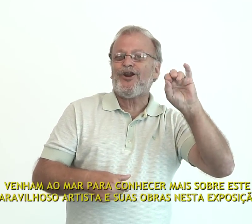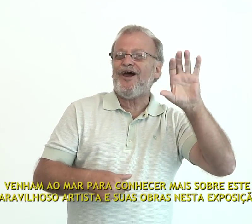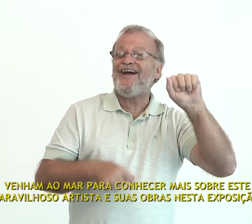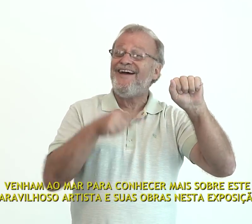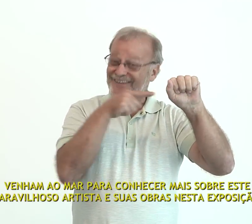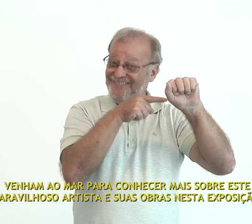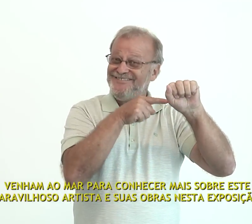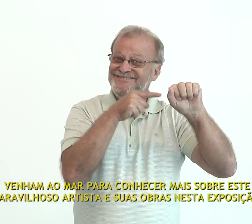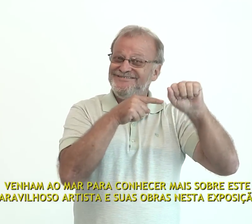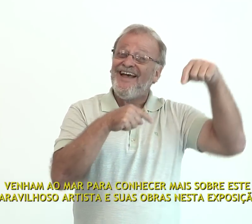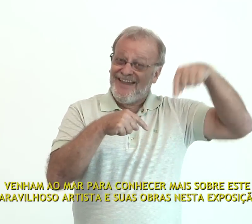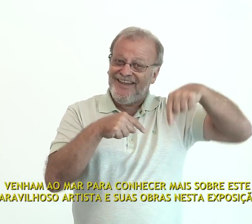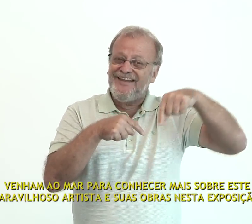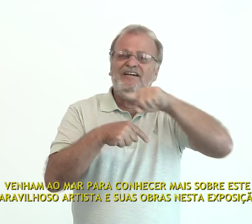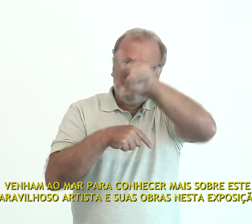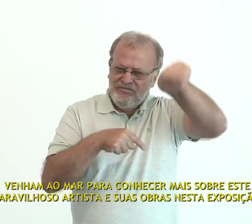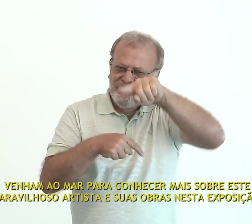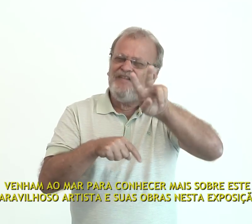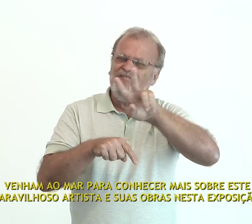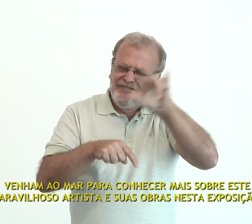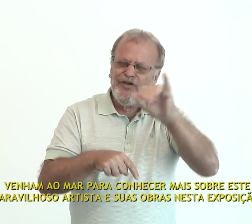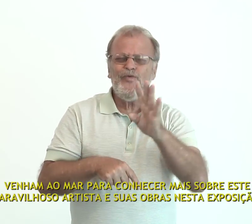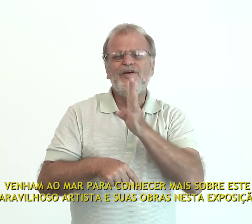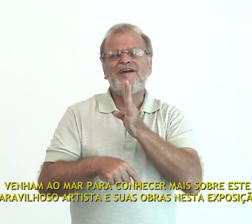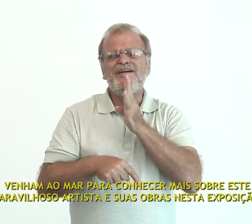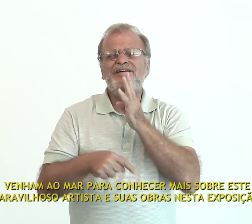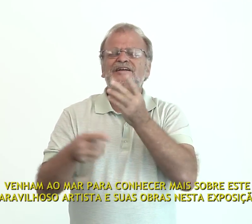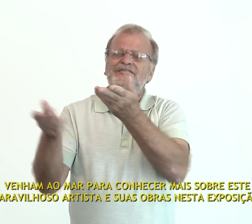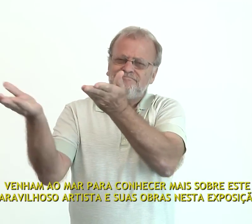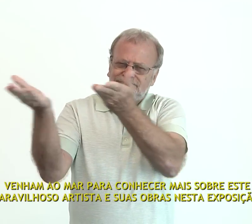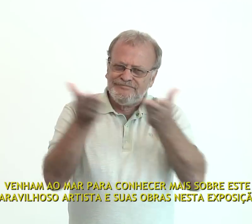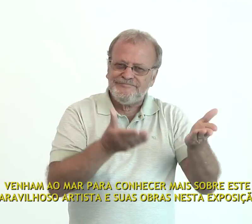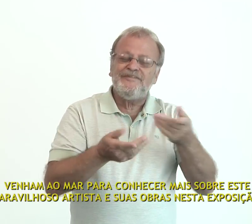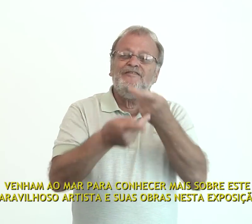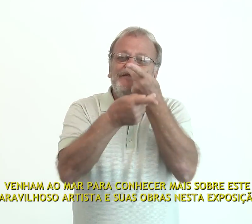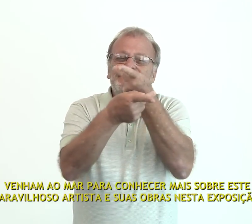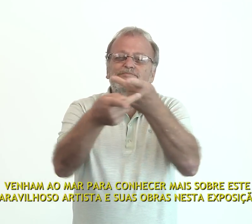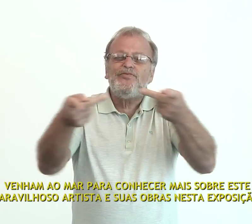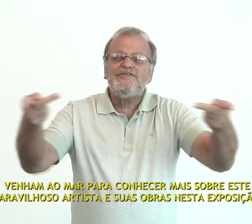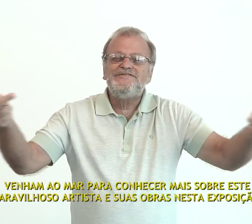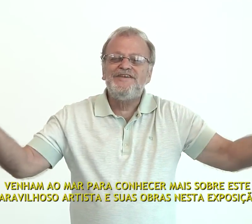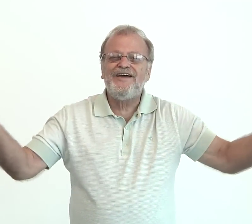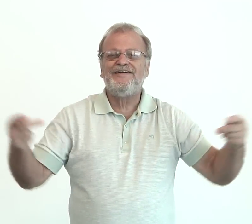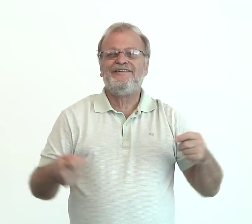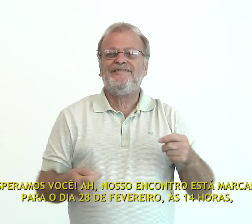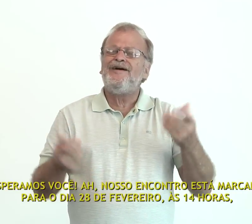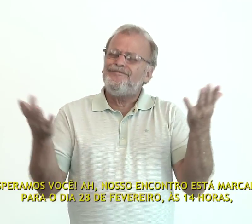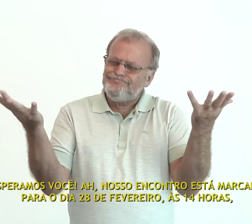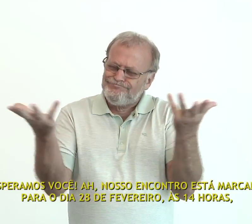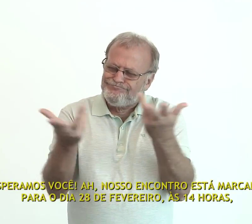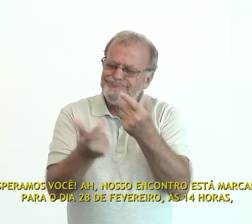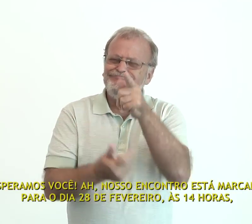conhecer mais sobre este maravilhoso artista e suas obras nesta exposição. Esperamos você!